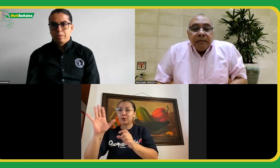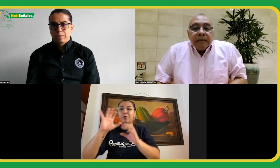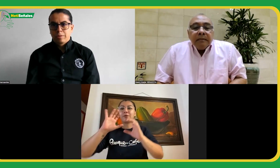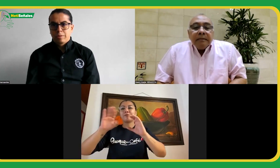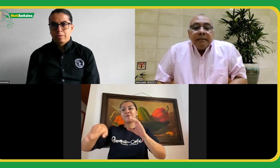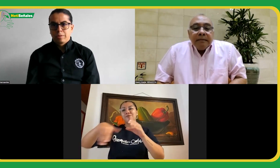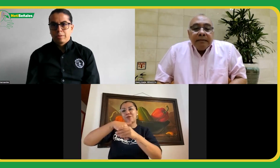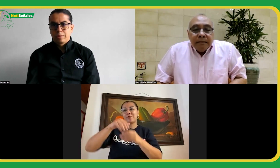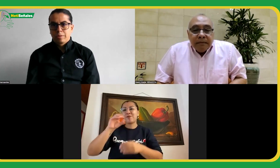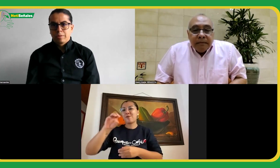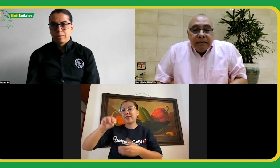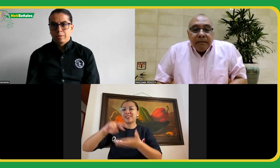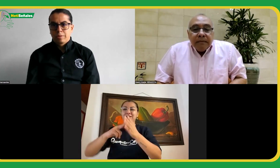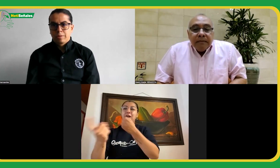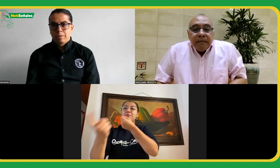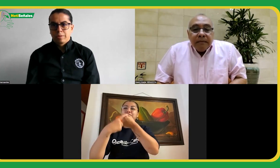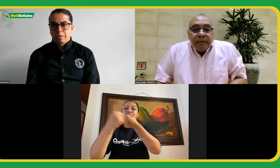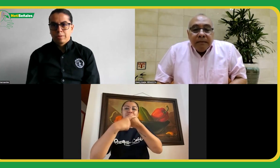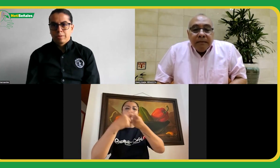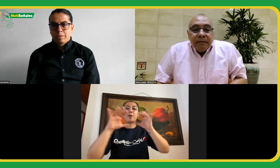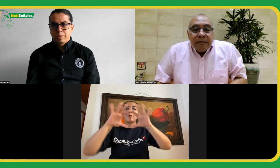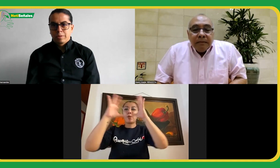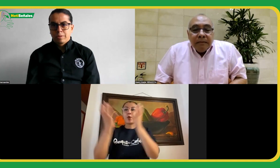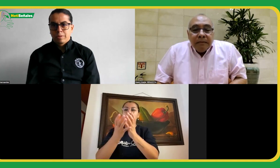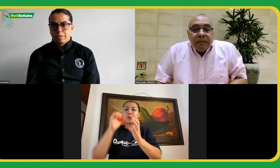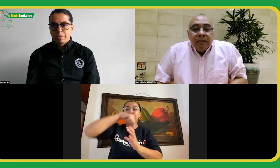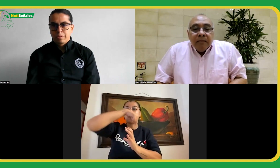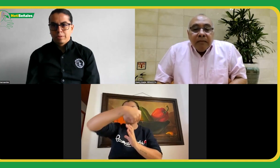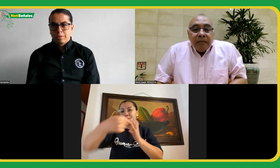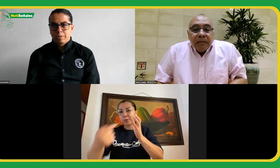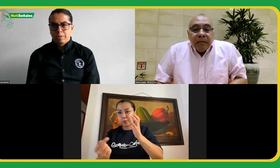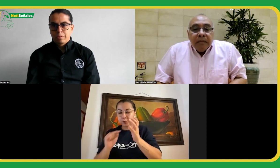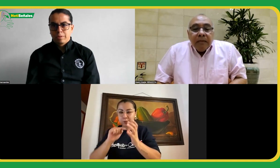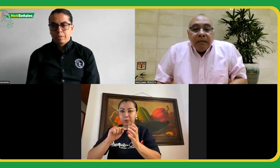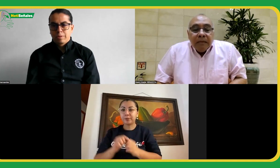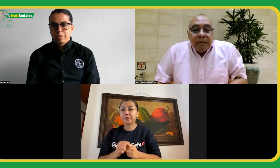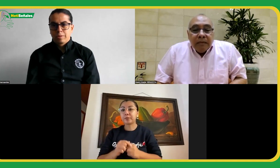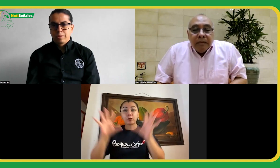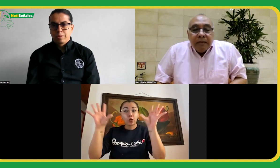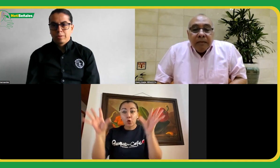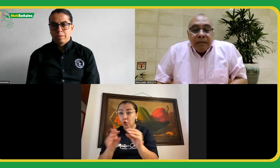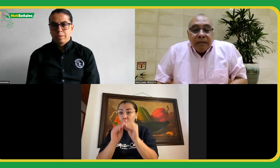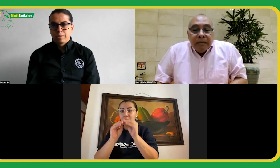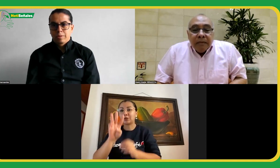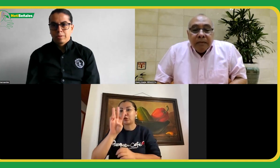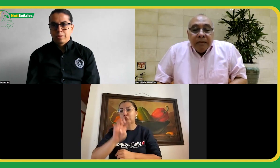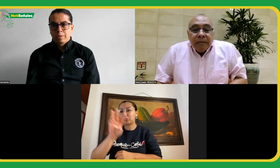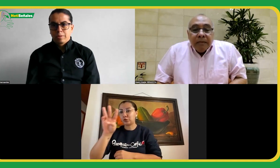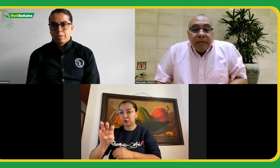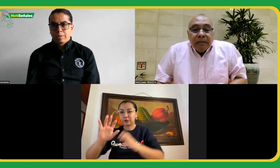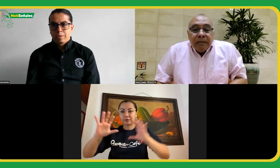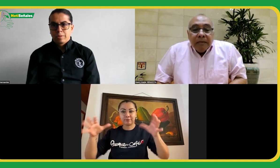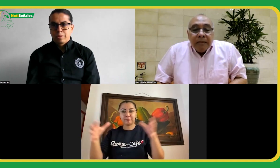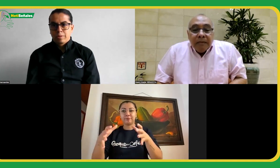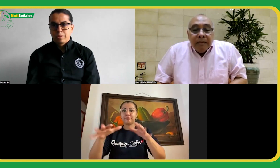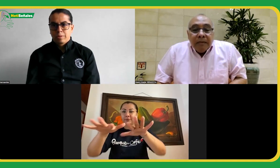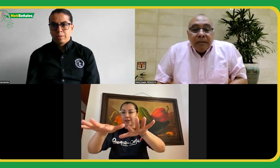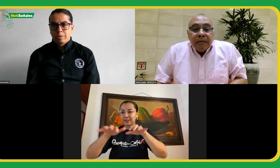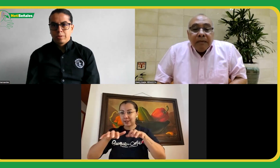discusiones de los diferentes miembros a nivel mundial y delegados de los países federados, en total 88 asistentes a la